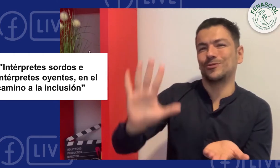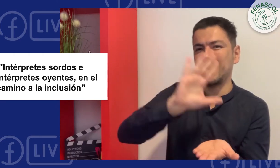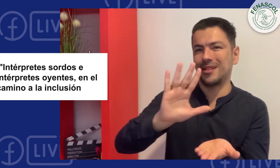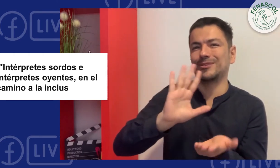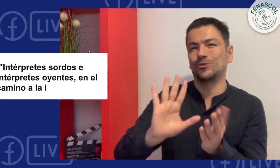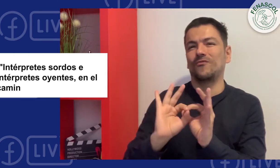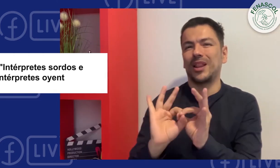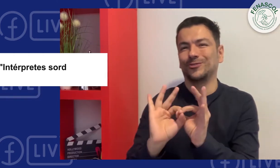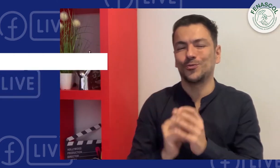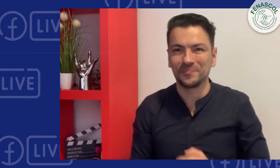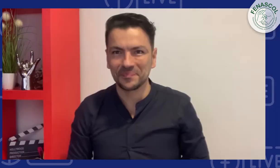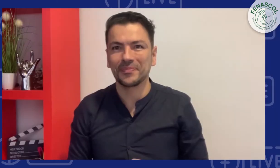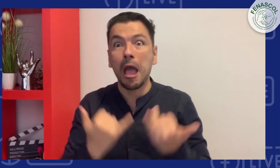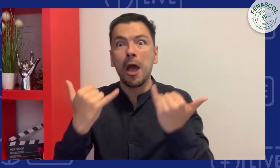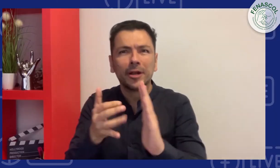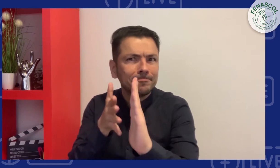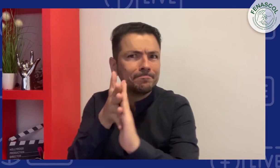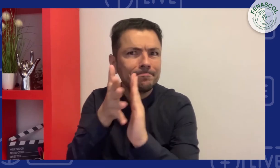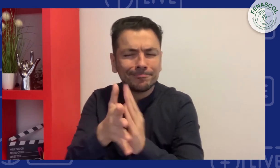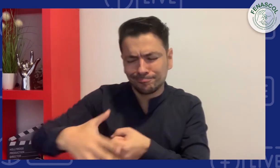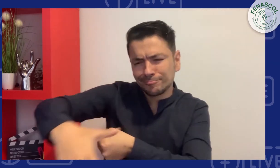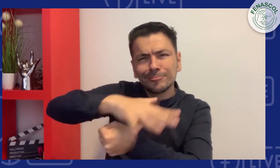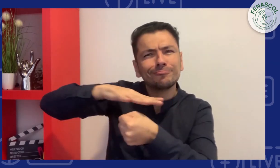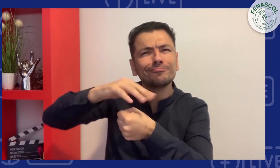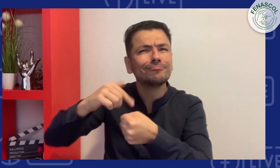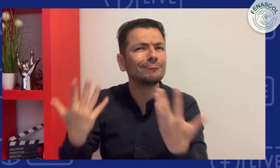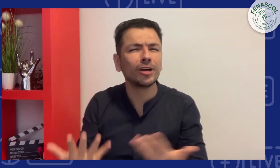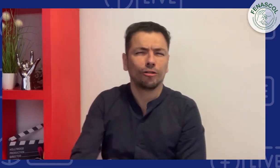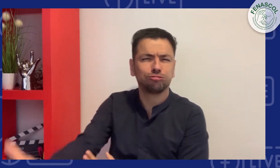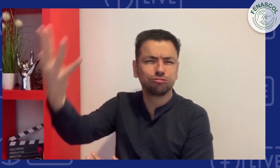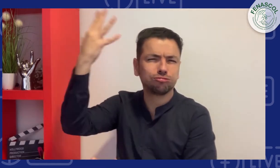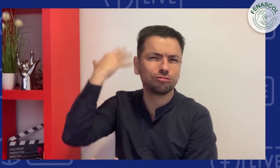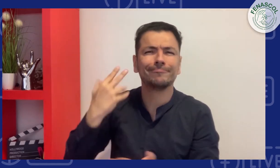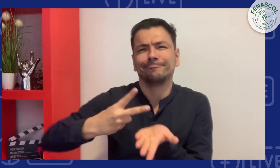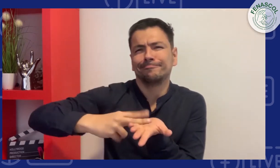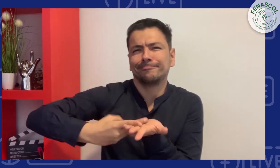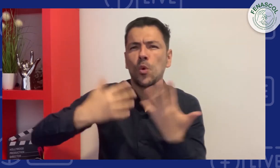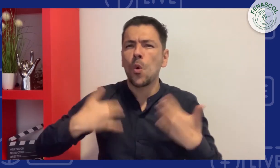de Interpretación de FENASCOL y voy a plantear una situación de la siguiente manera.